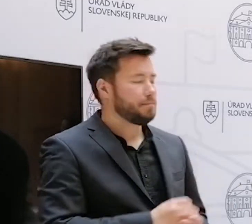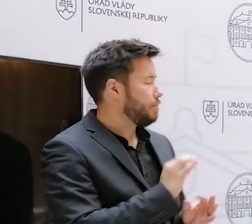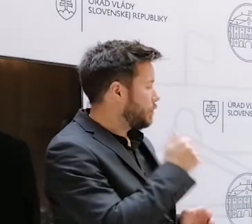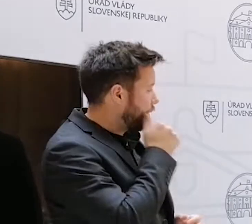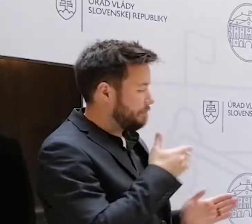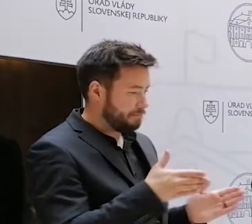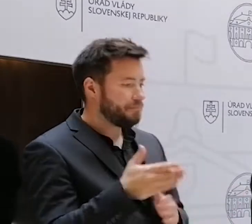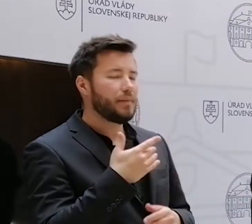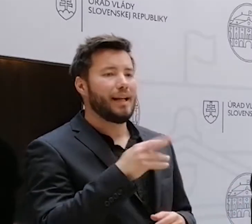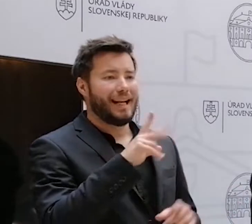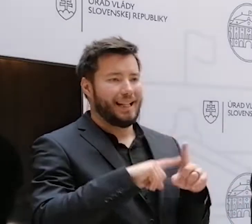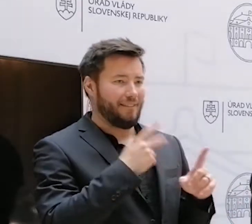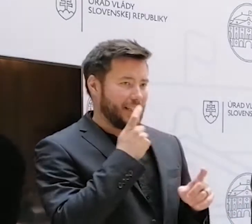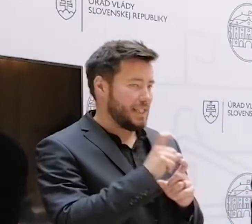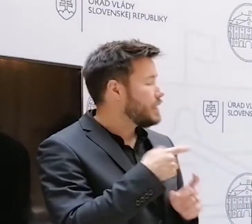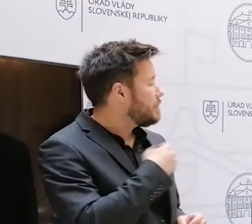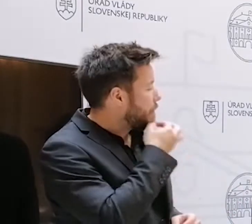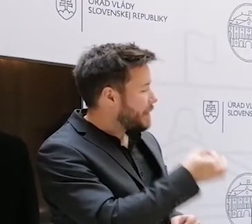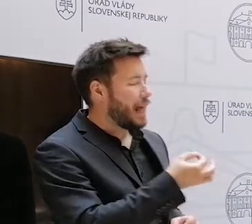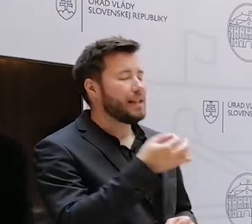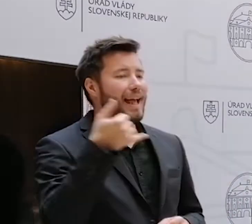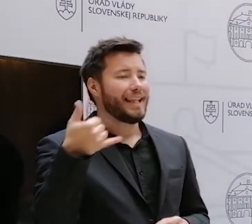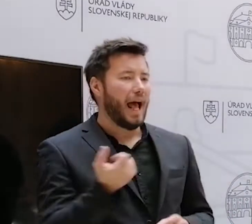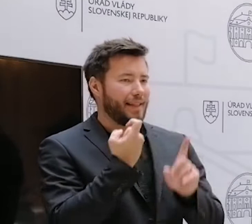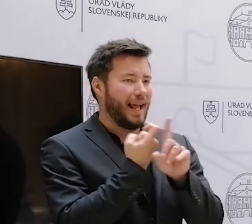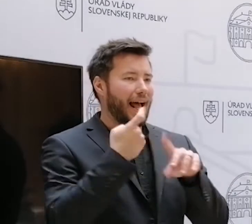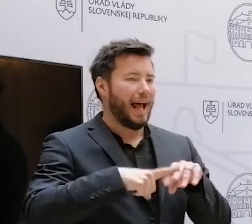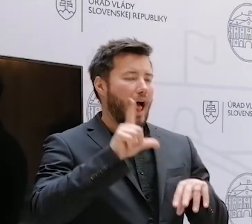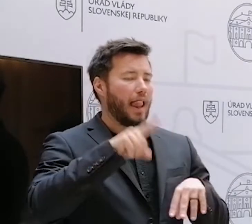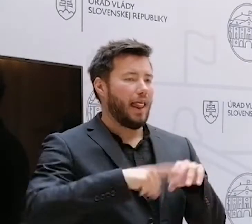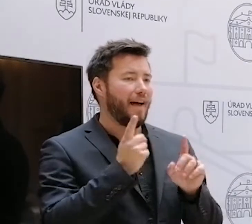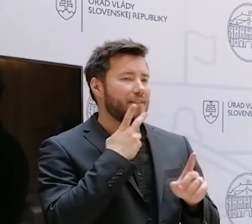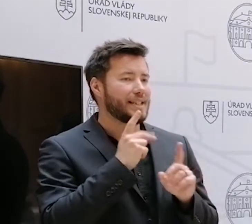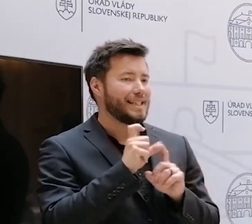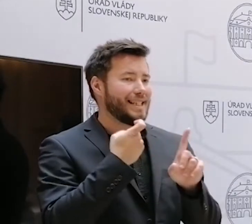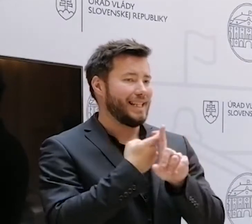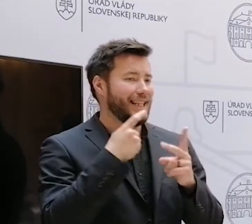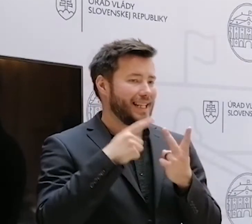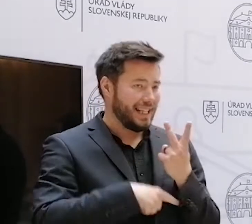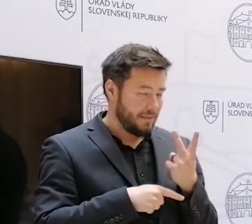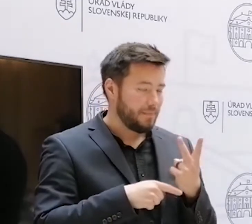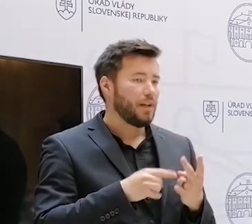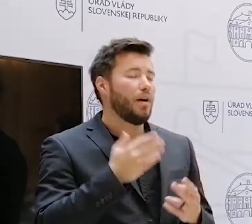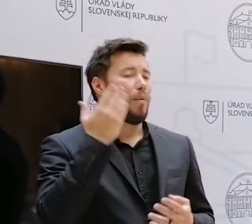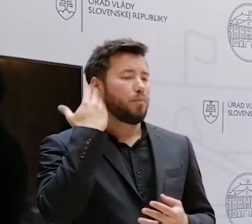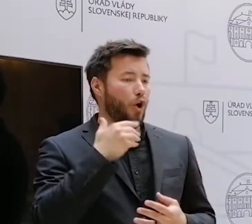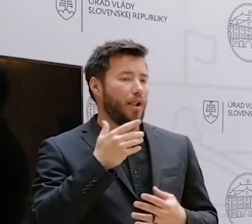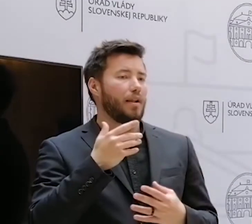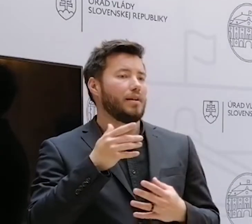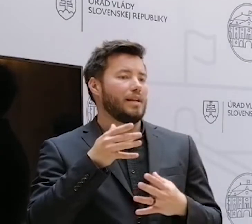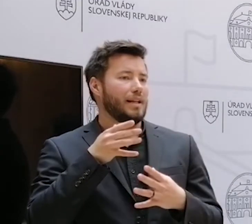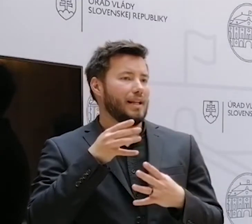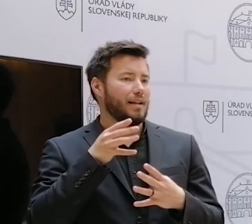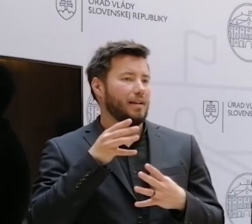Kaliavského. Interpol ho zadkol 16. apríla na základe medzinárodného zatýkača v Bosne a Hercegovine. Tam už súd sa